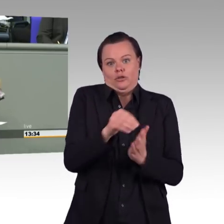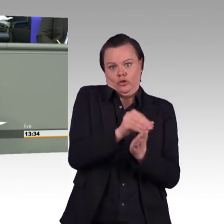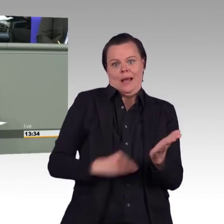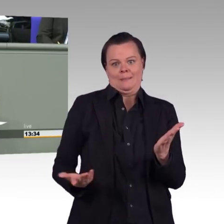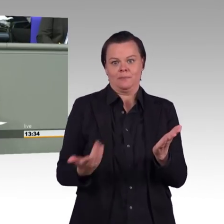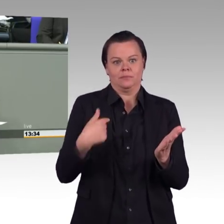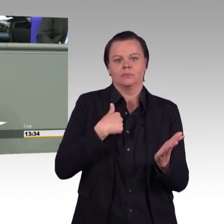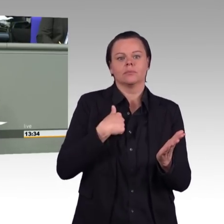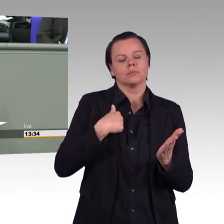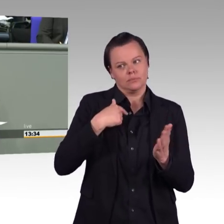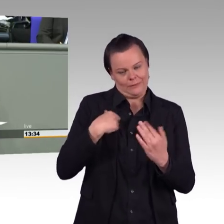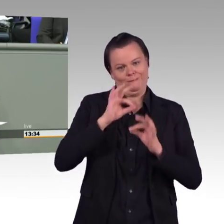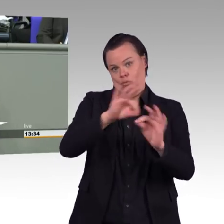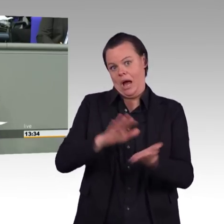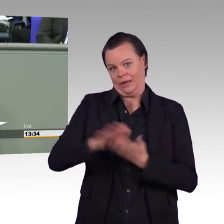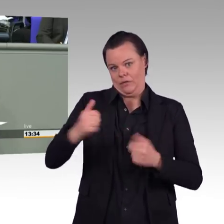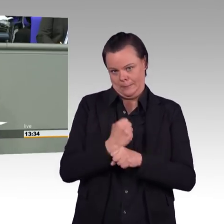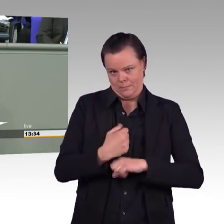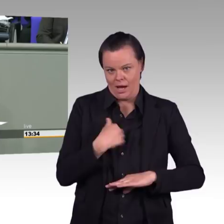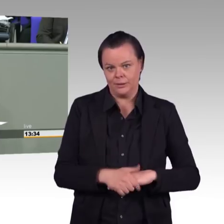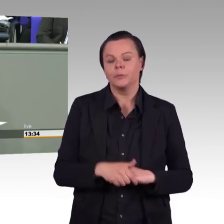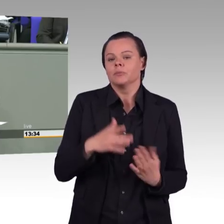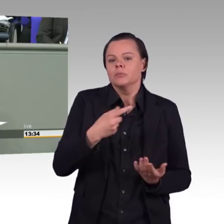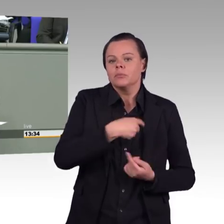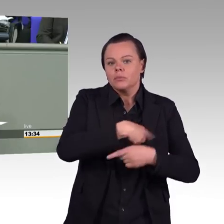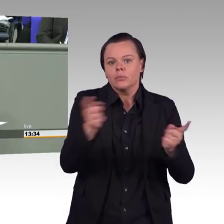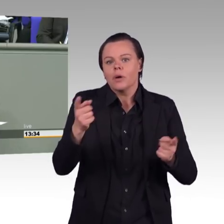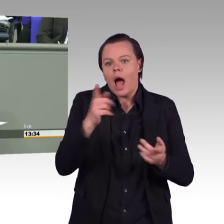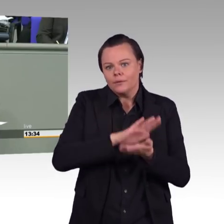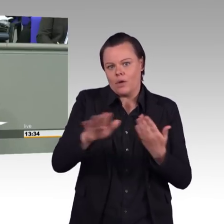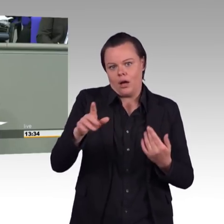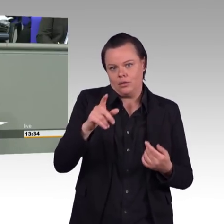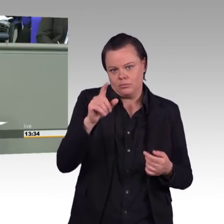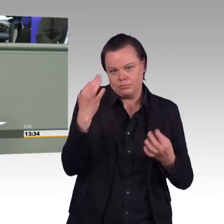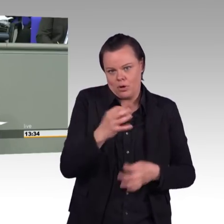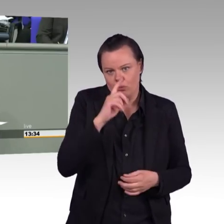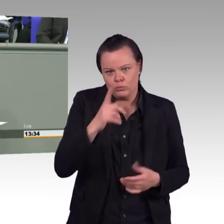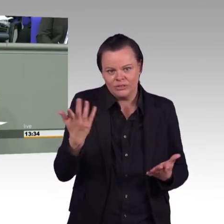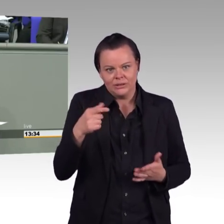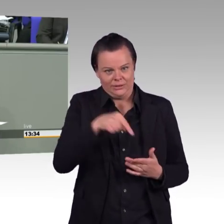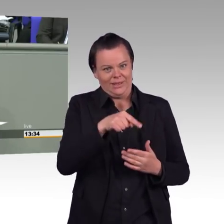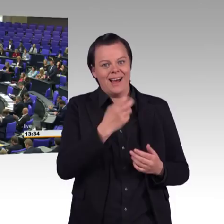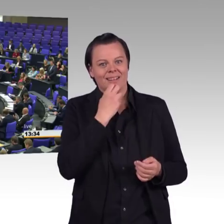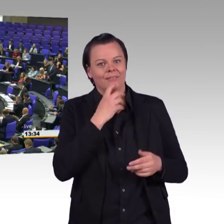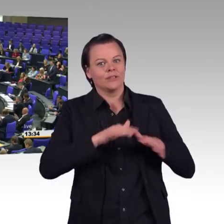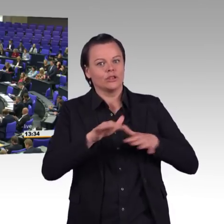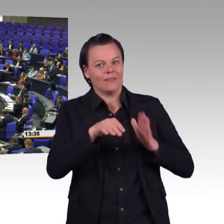puren Aktionismus, sondern dafür zu sorgen, dass Versorgungssicherheit gewährleistet ist. Sie können auch den besten